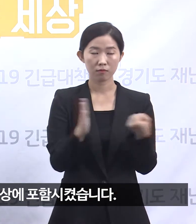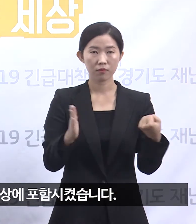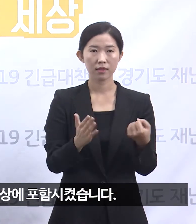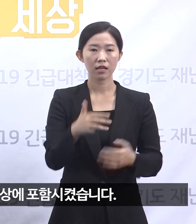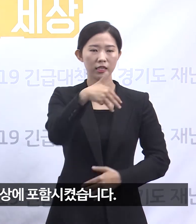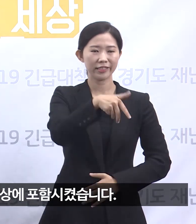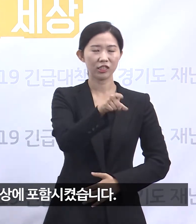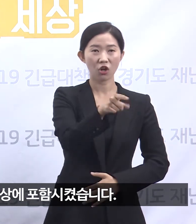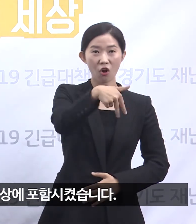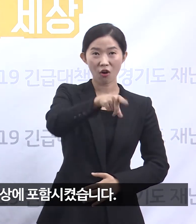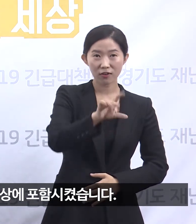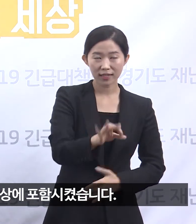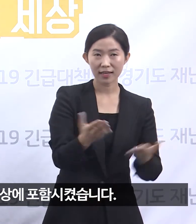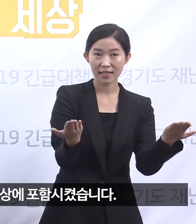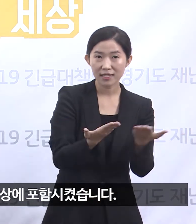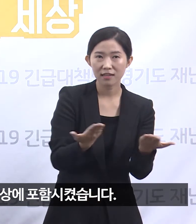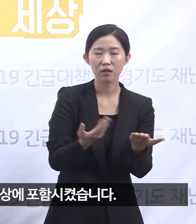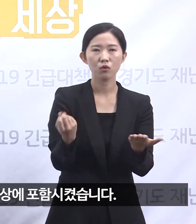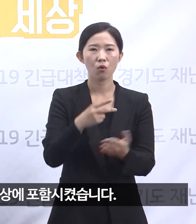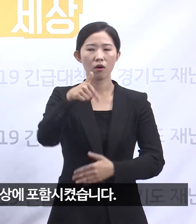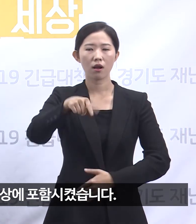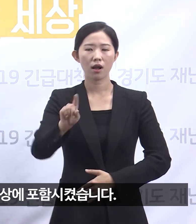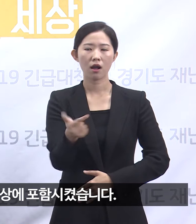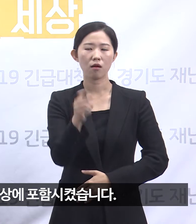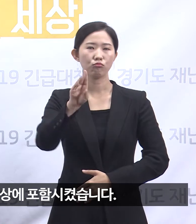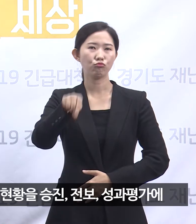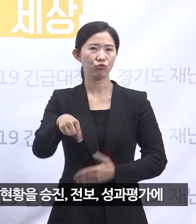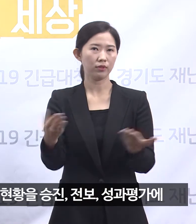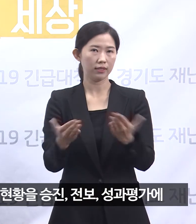간부까지 적용 대상에 포함시켰습니다.